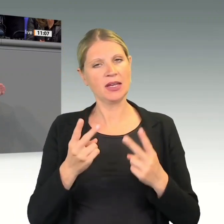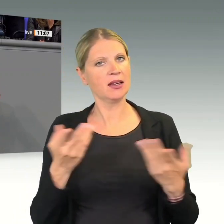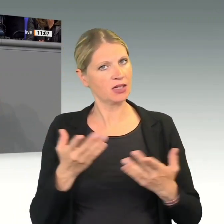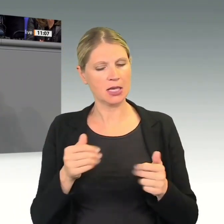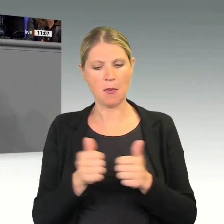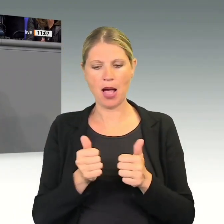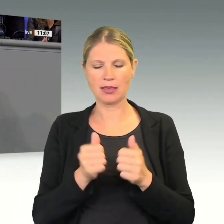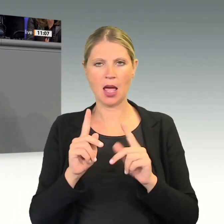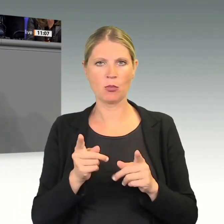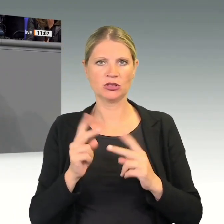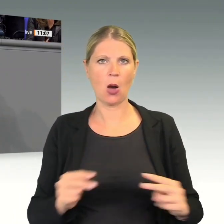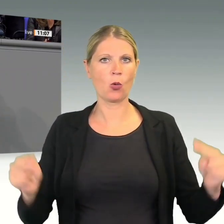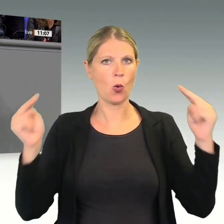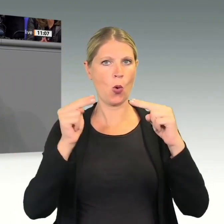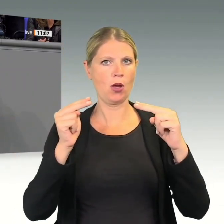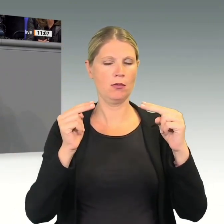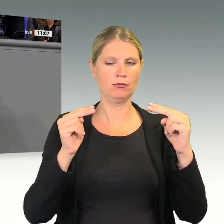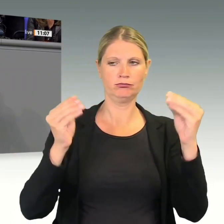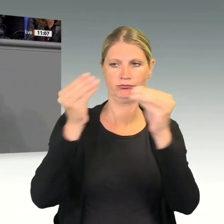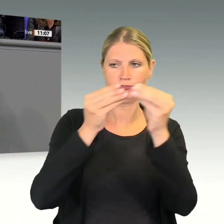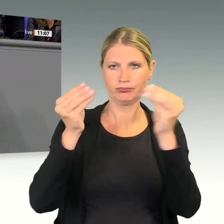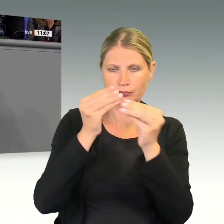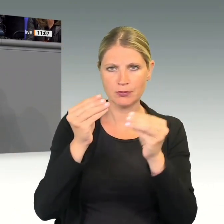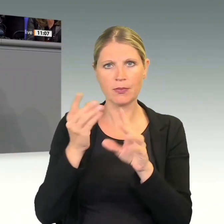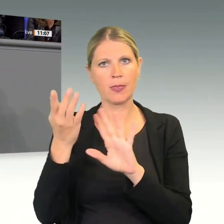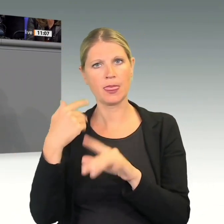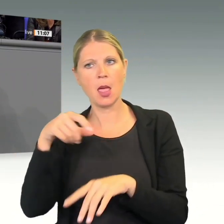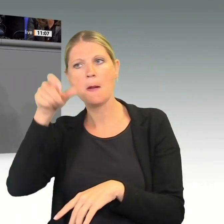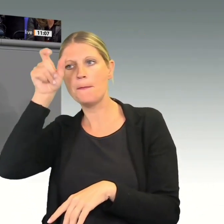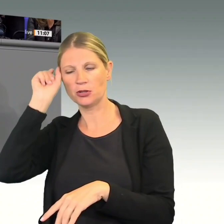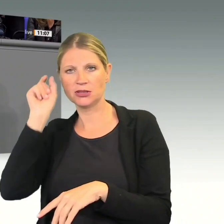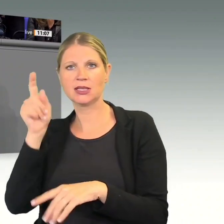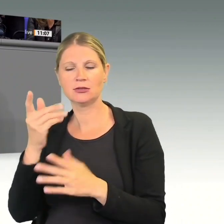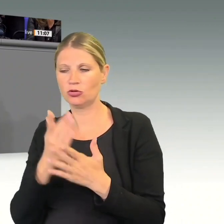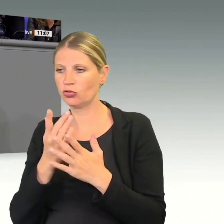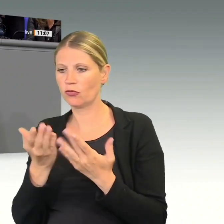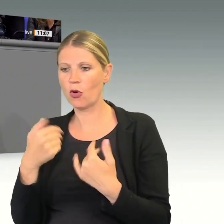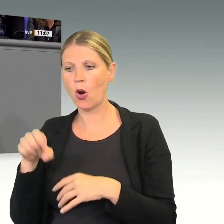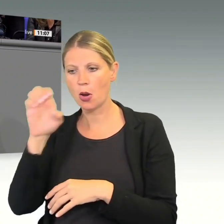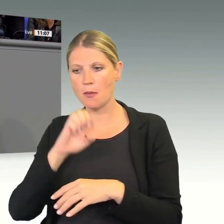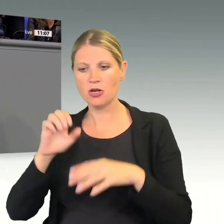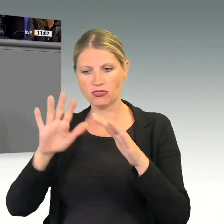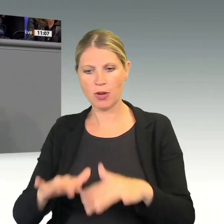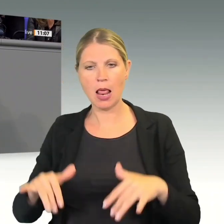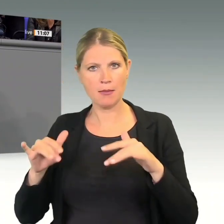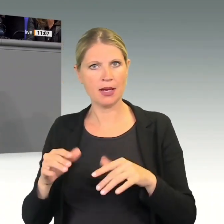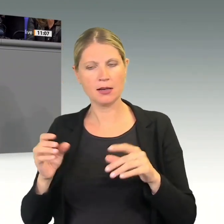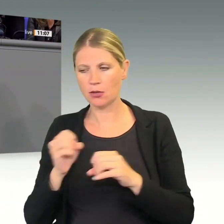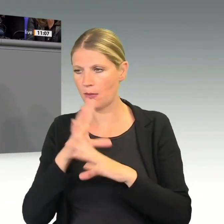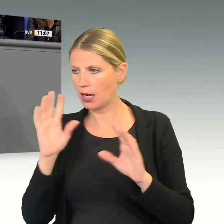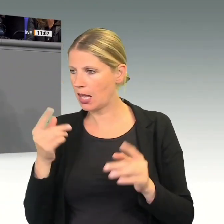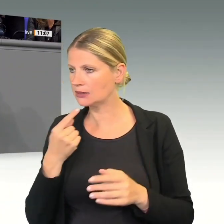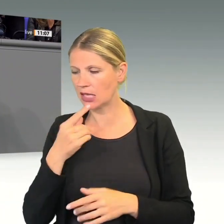begegnen. Markus Töns hat darauf hingewiesen, und der Bundeskanzler hat das vor dem Europäischen Parlament völlig zu Recht betont.